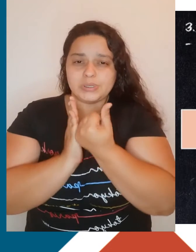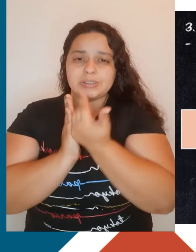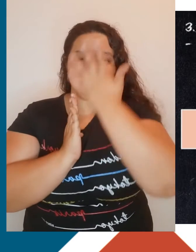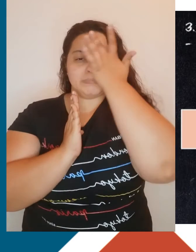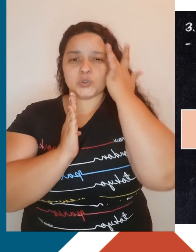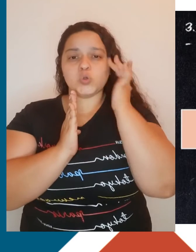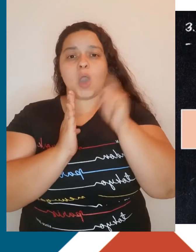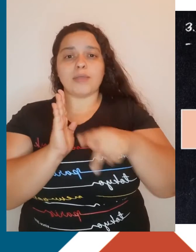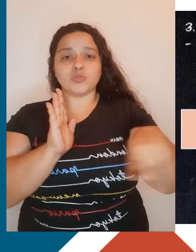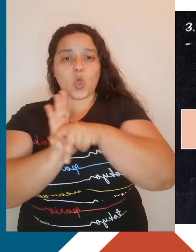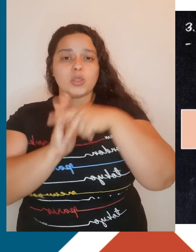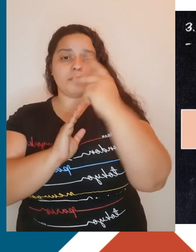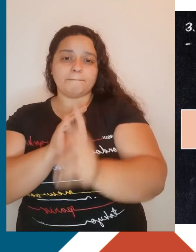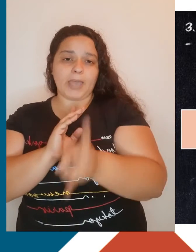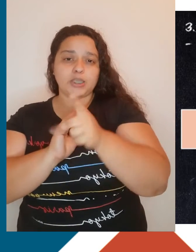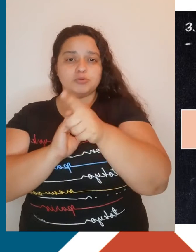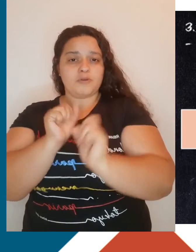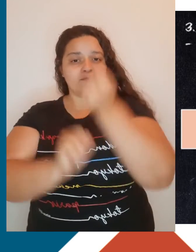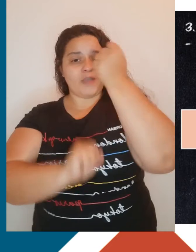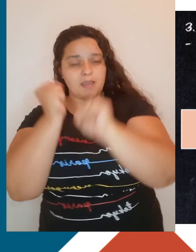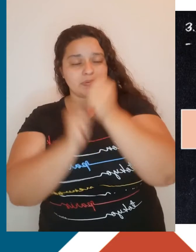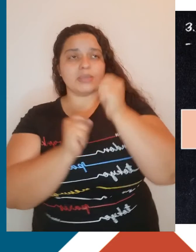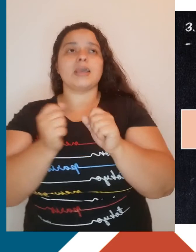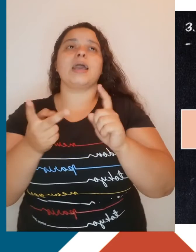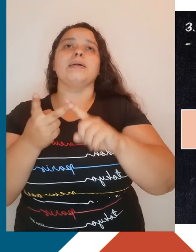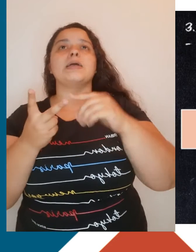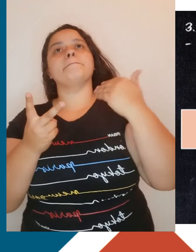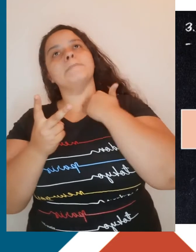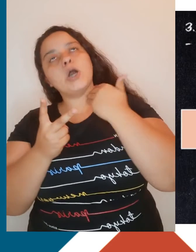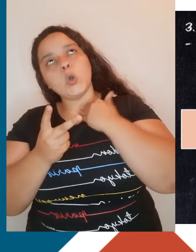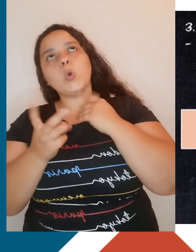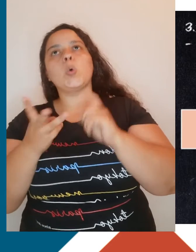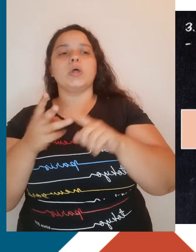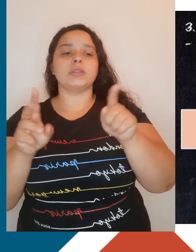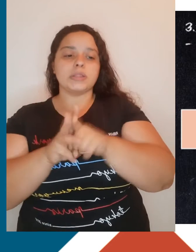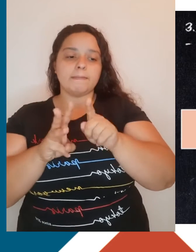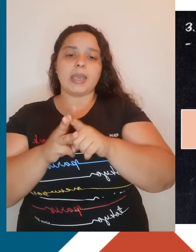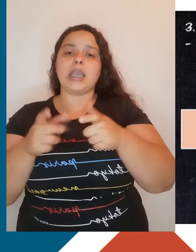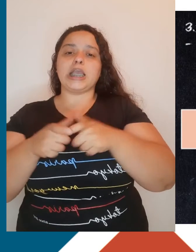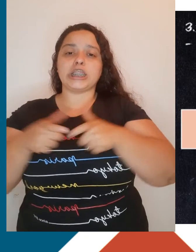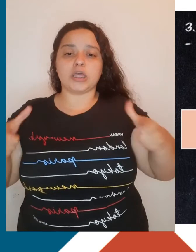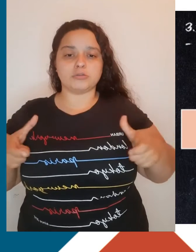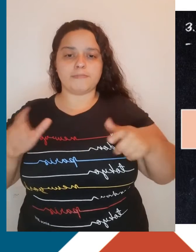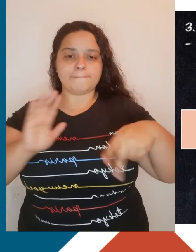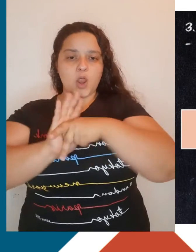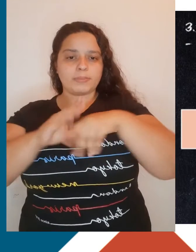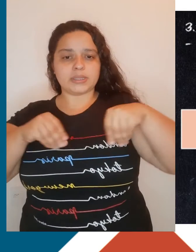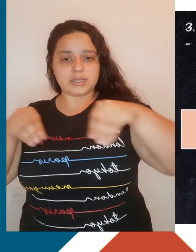fábricas e de sua produção, por donos de bancos e por grandes proprietários de terra, e o operariado,